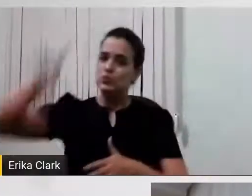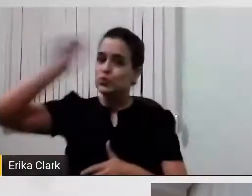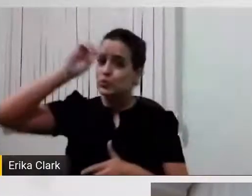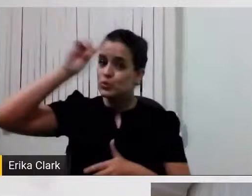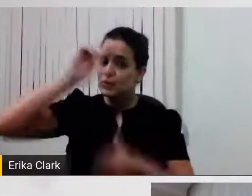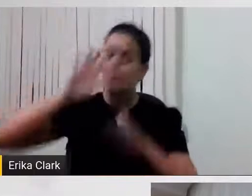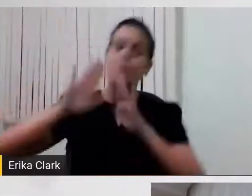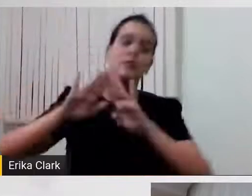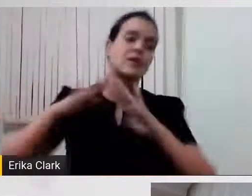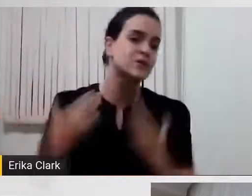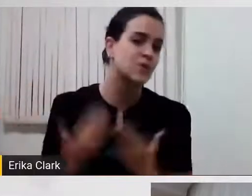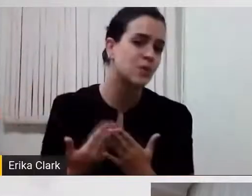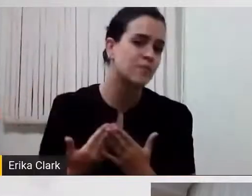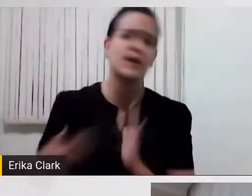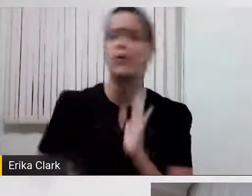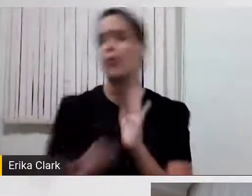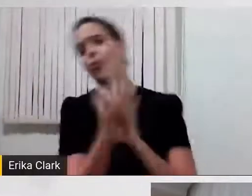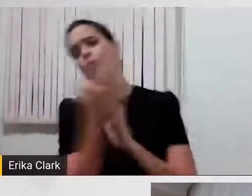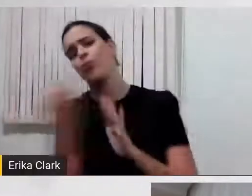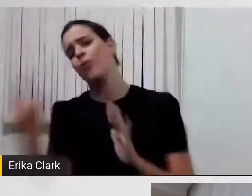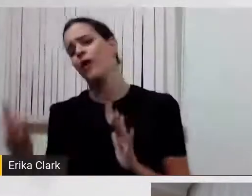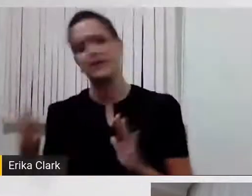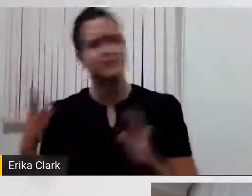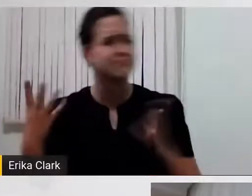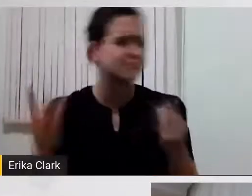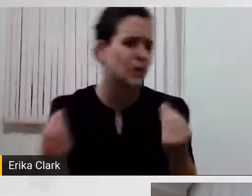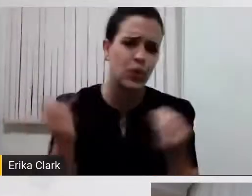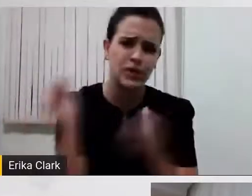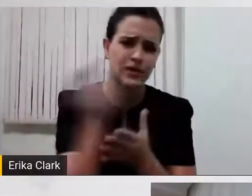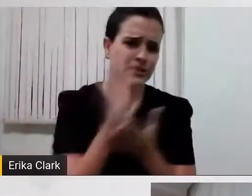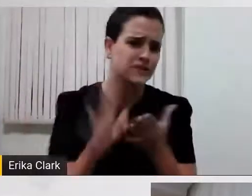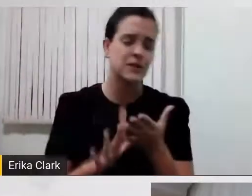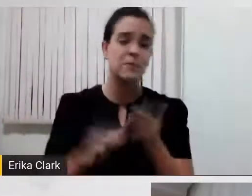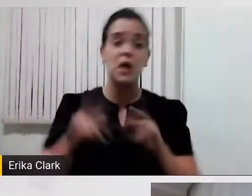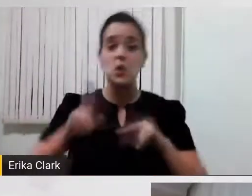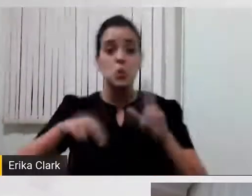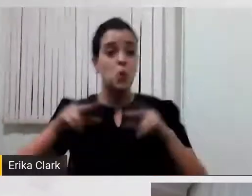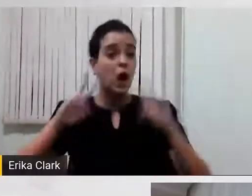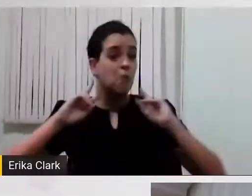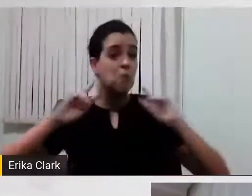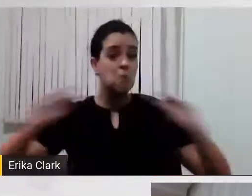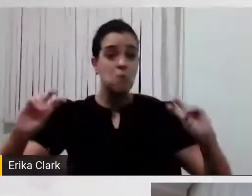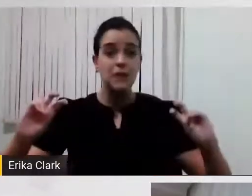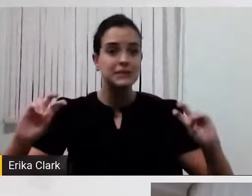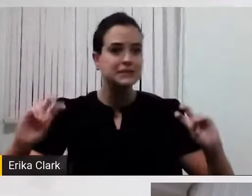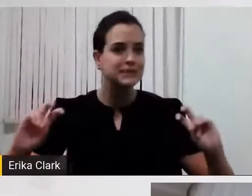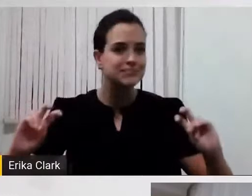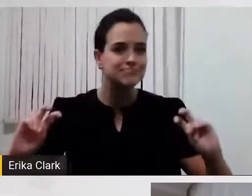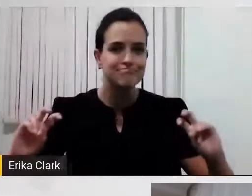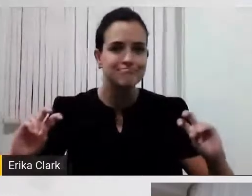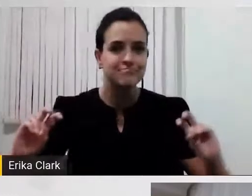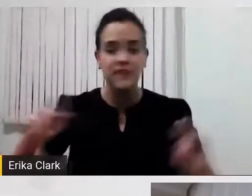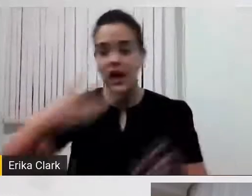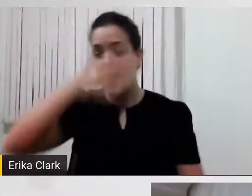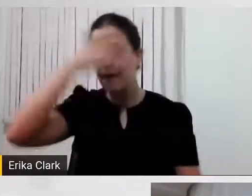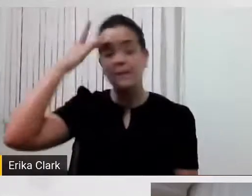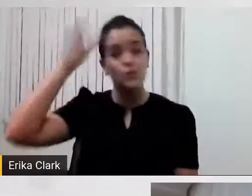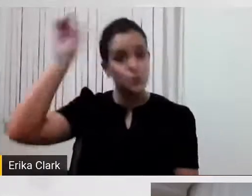atividades nós realizamos no dia a dia e nem nos damos conta. Para uma pessoa com deficiência, talvez a primeira